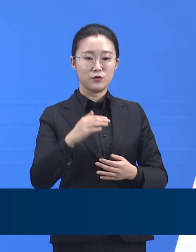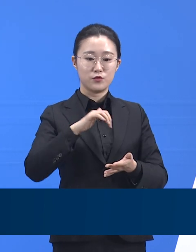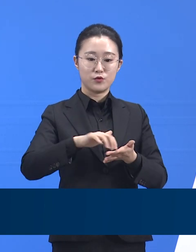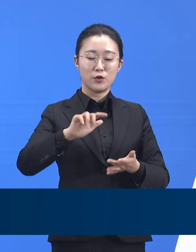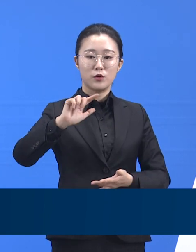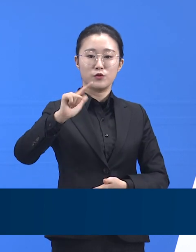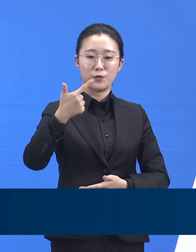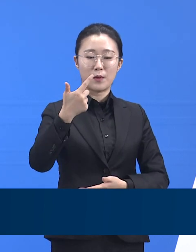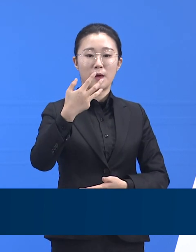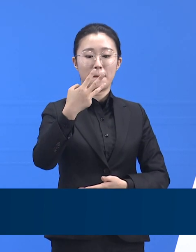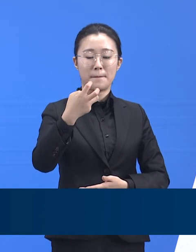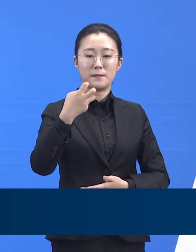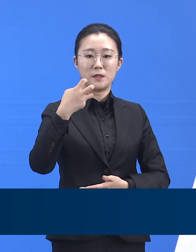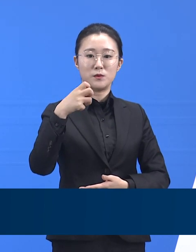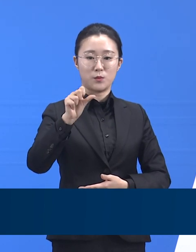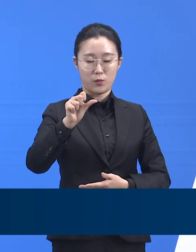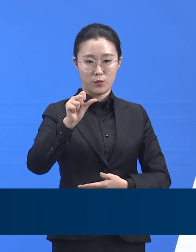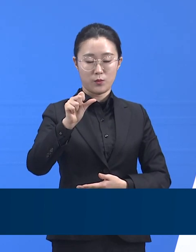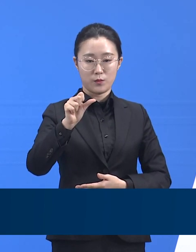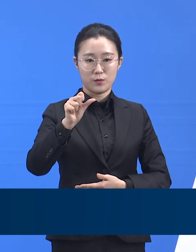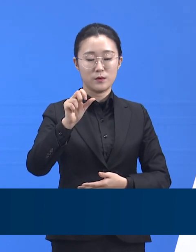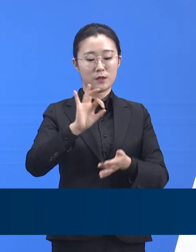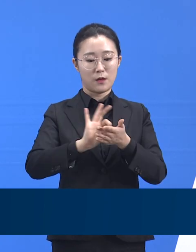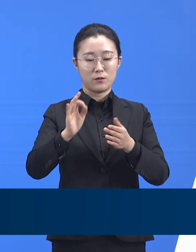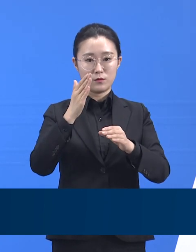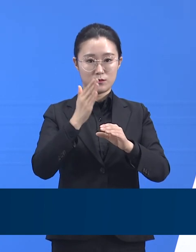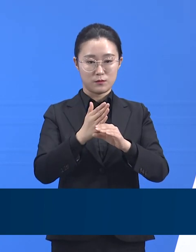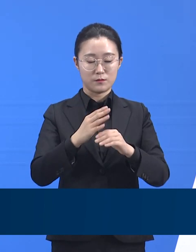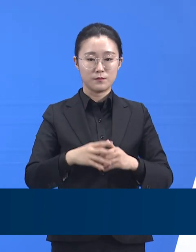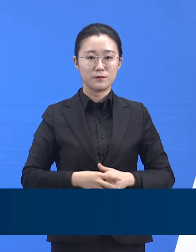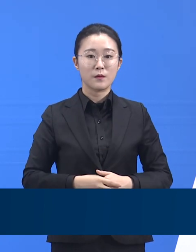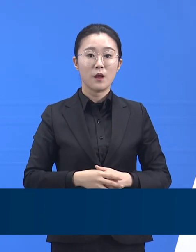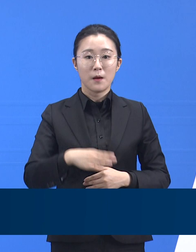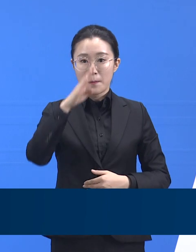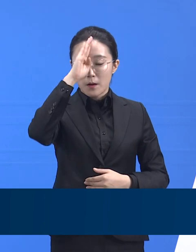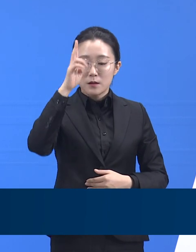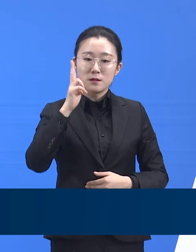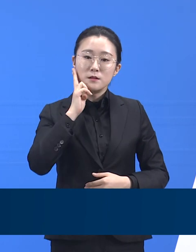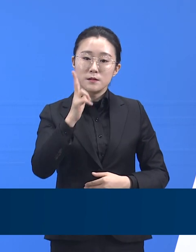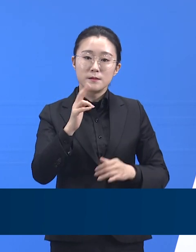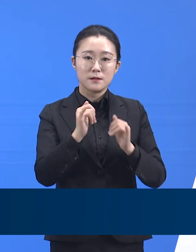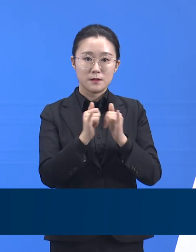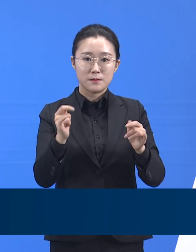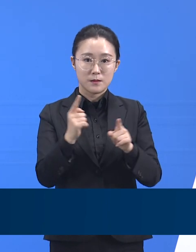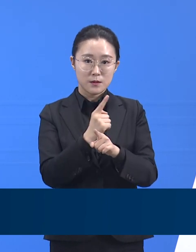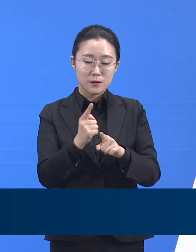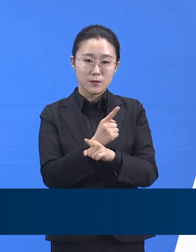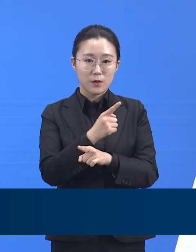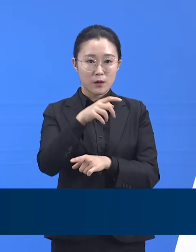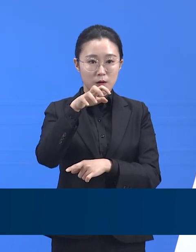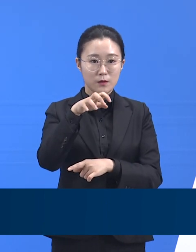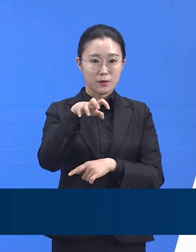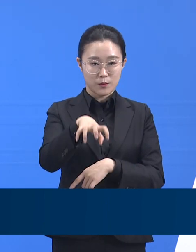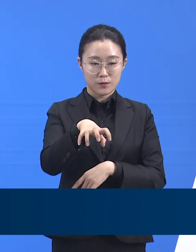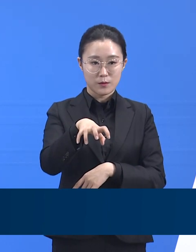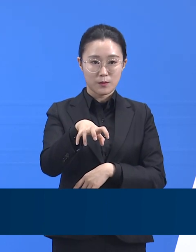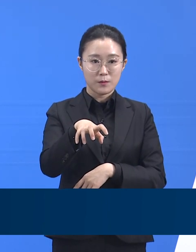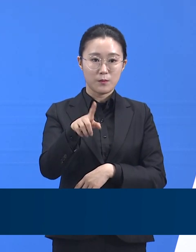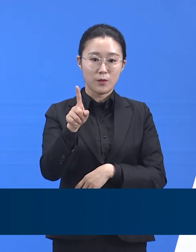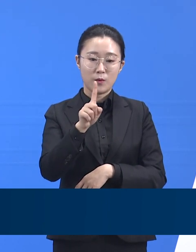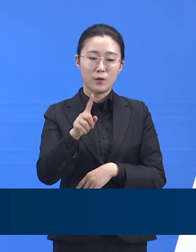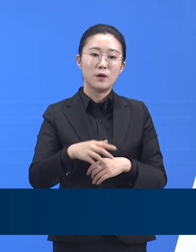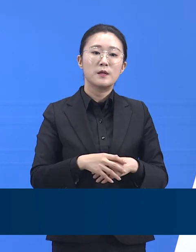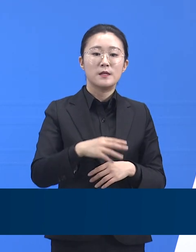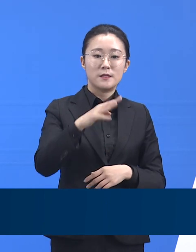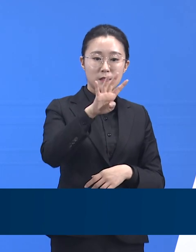11일 0시 기준 중증 환자 치료를 위한 병상은 돈에 확보된 49개 중 47개를